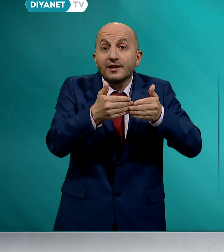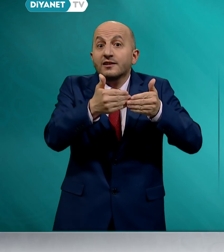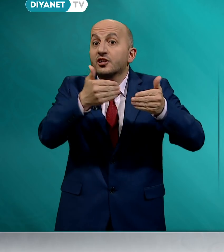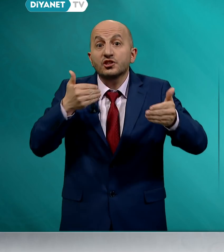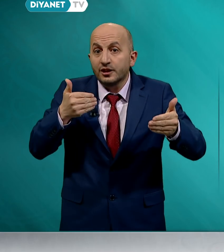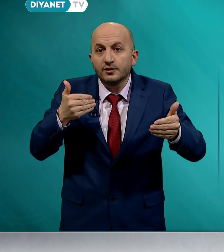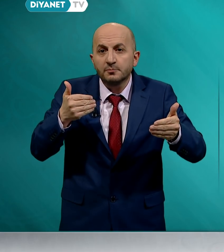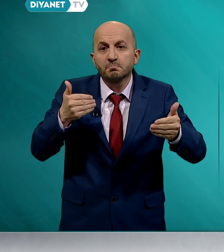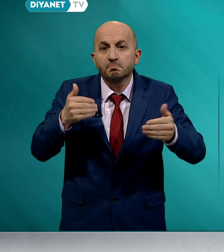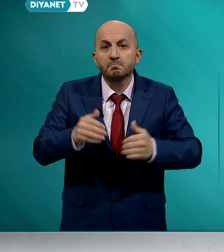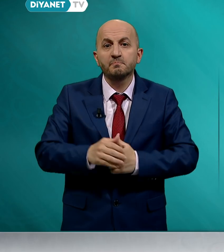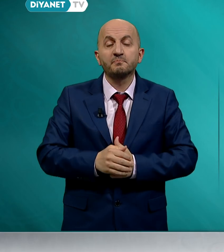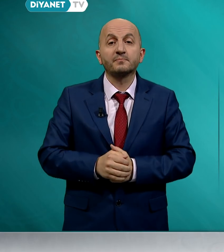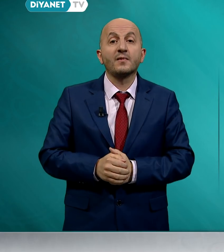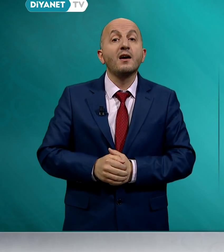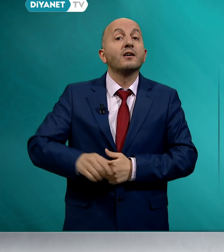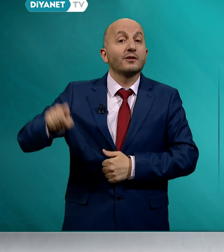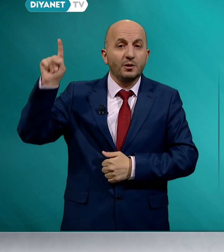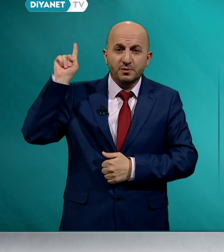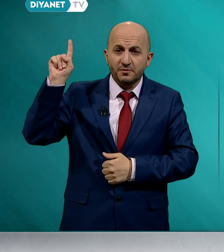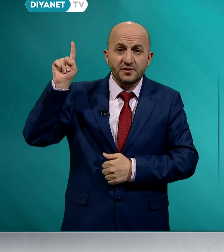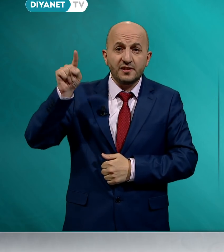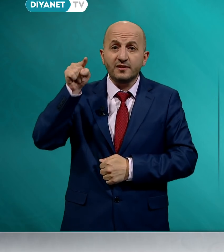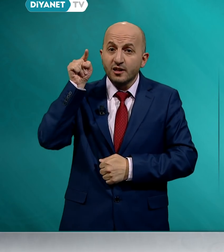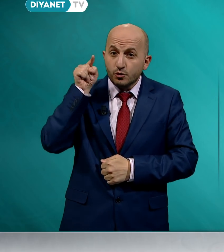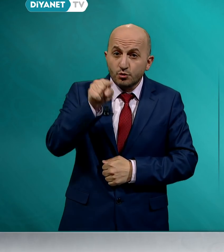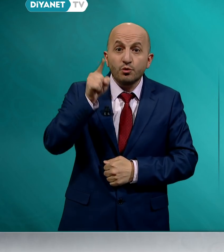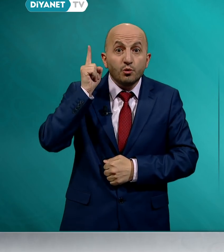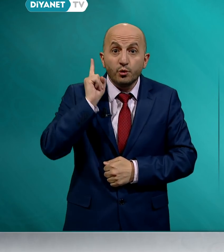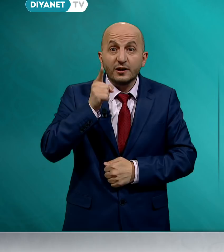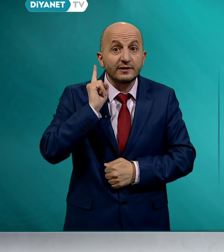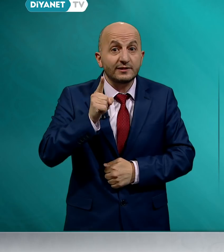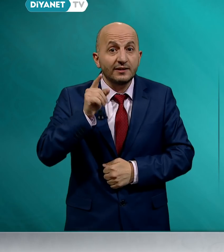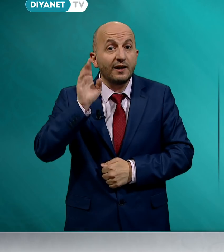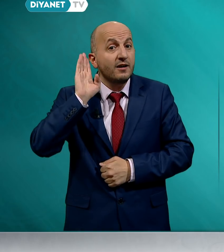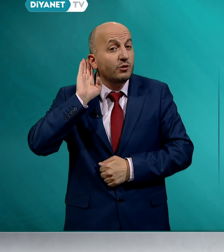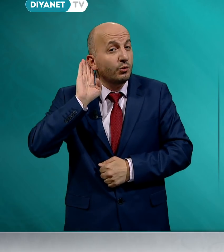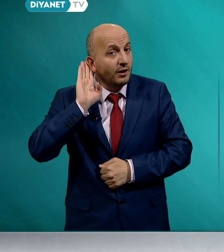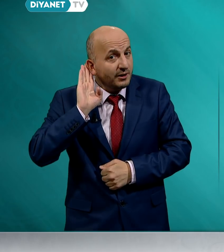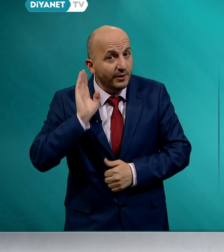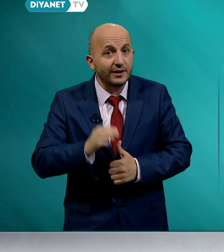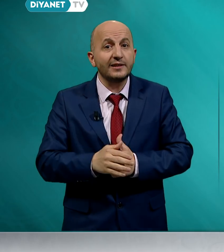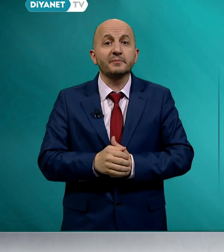kaçınalım. Rabbimizin şub uyarısına kulak verelim.